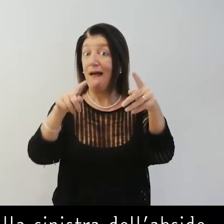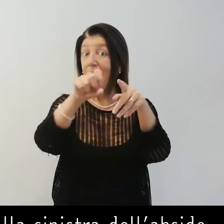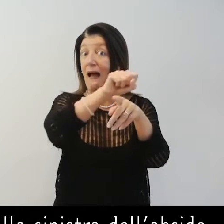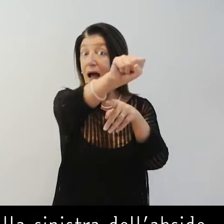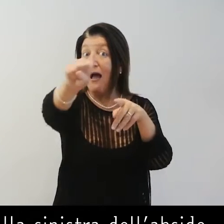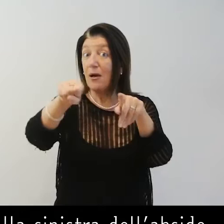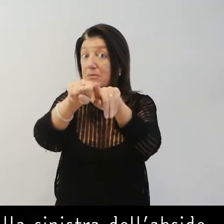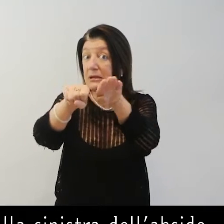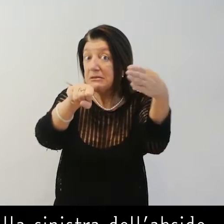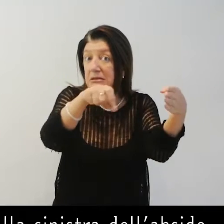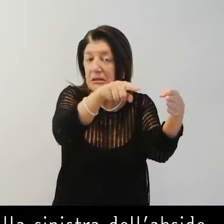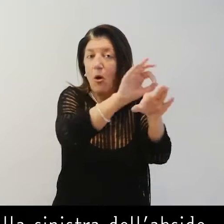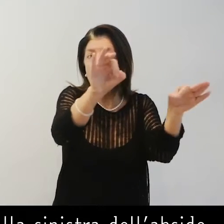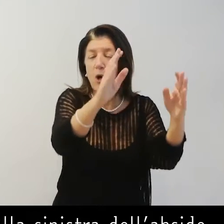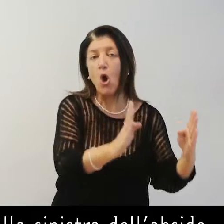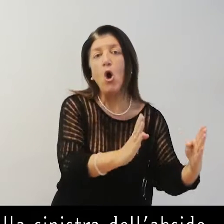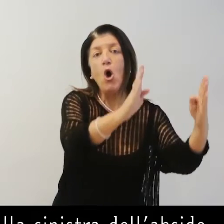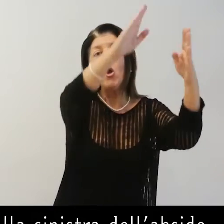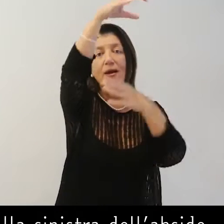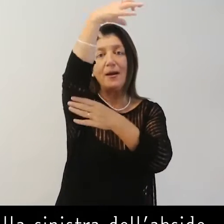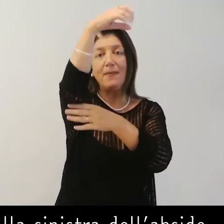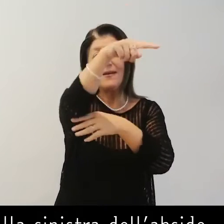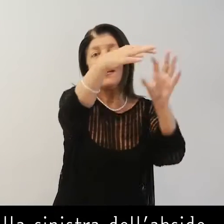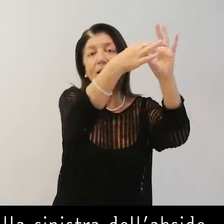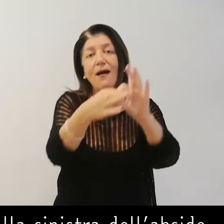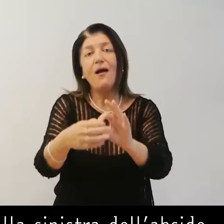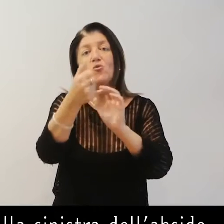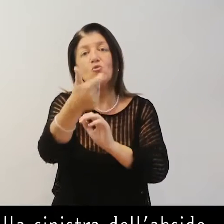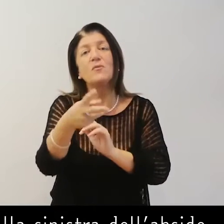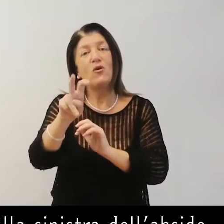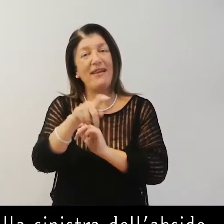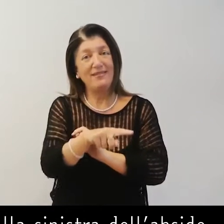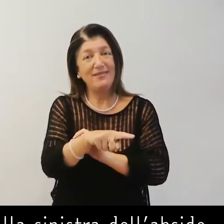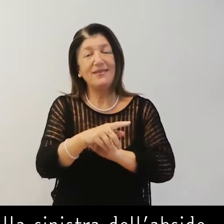Alla sinistra dell'abside, il campanile, numero venti.